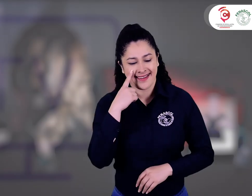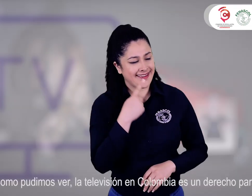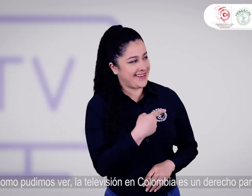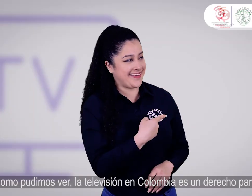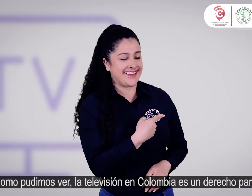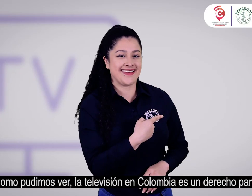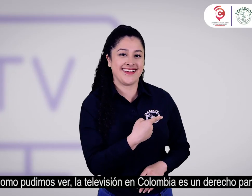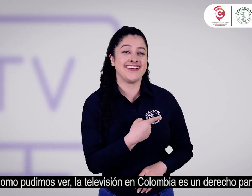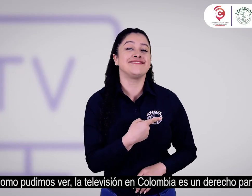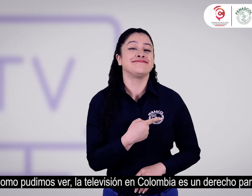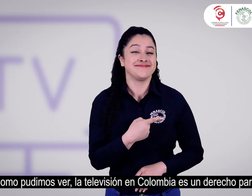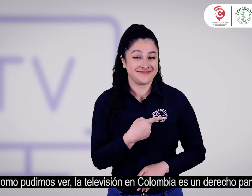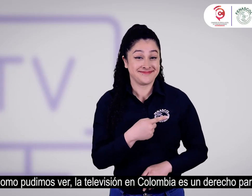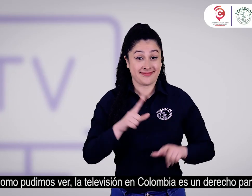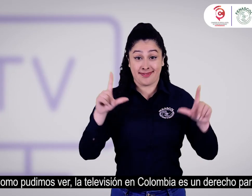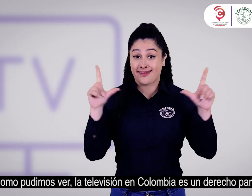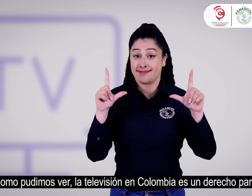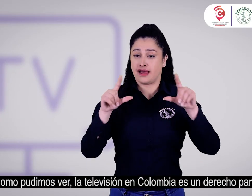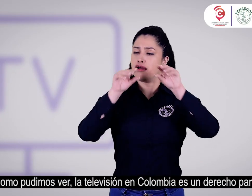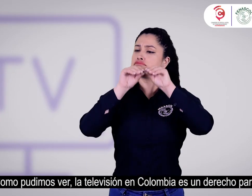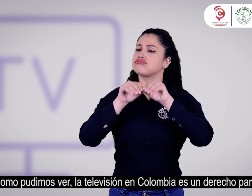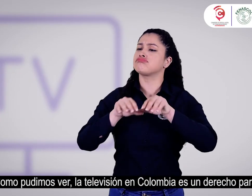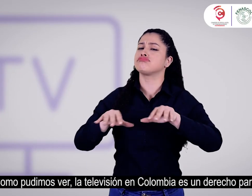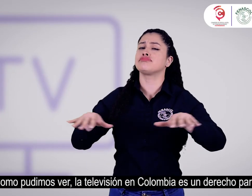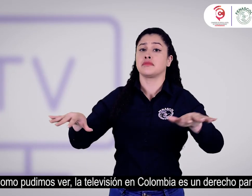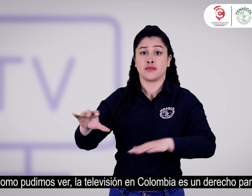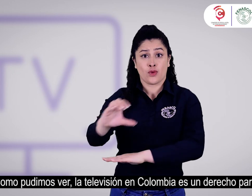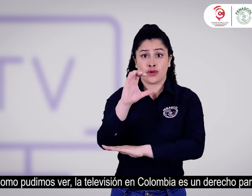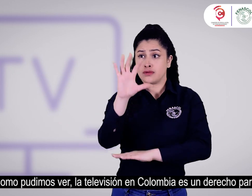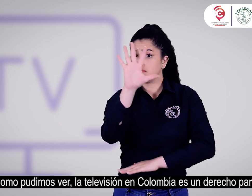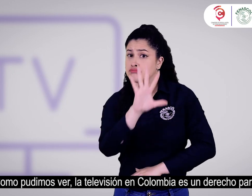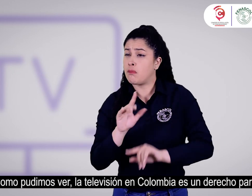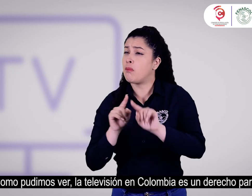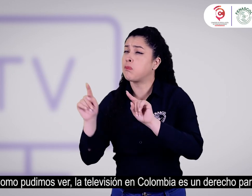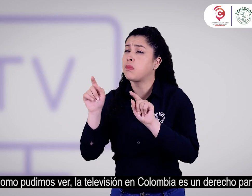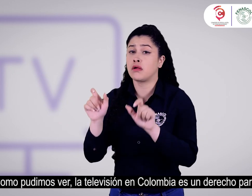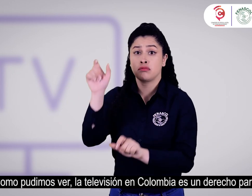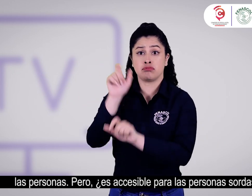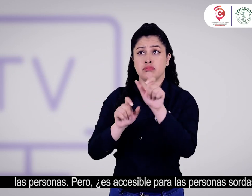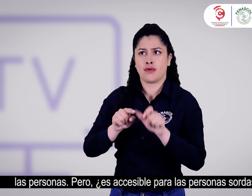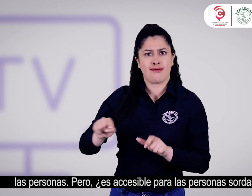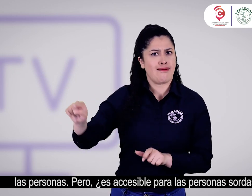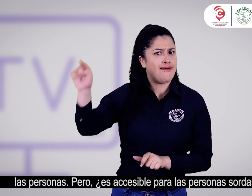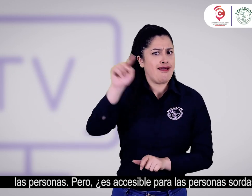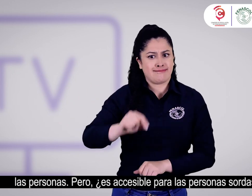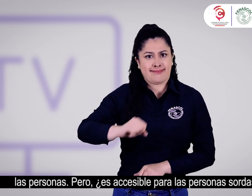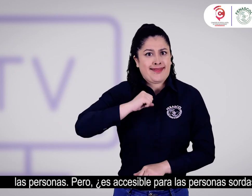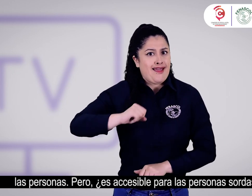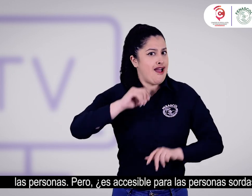Como pudimos ver, la televisión en Colombia es un derecho para todas las personas,